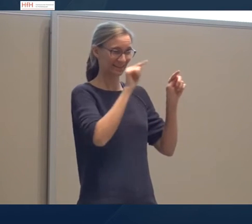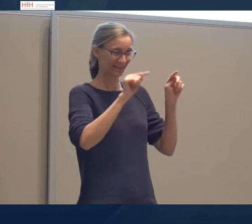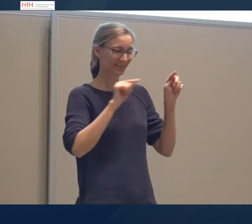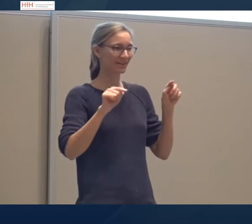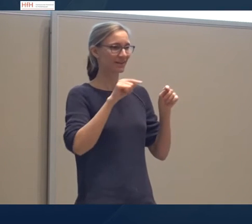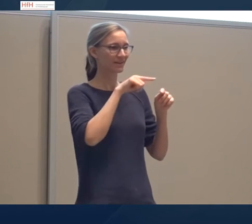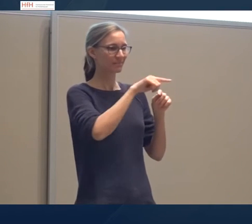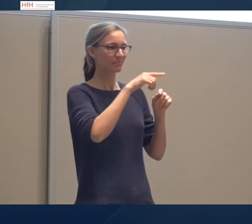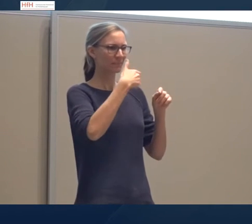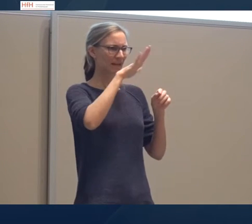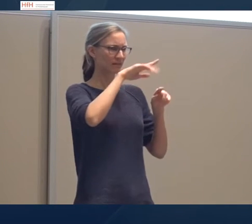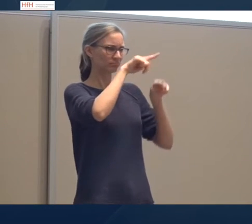andere Nennungen.